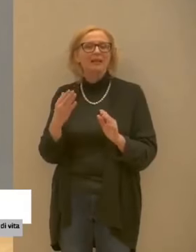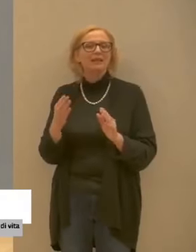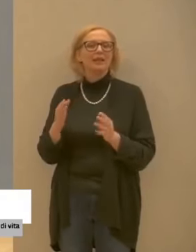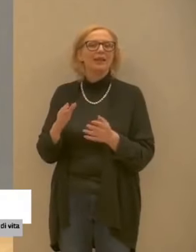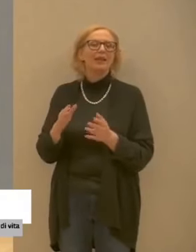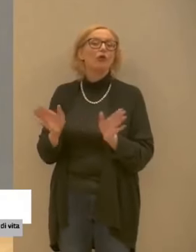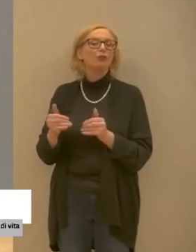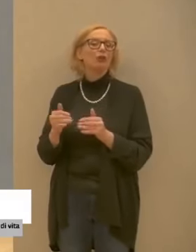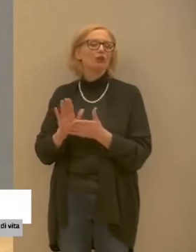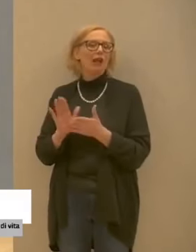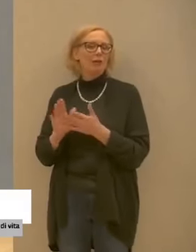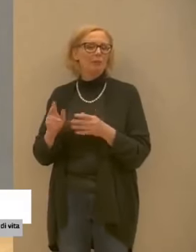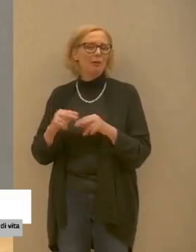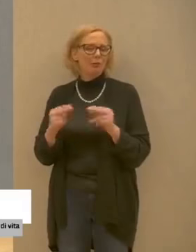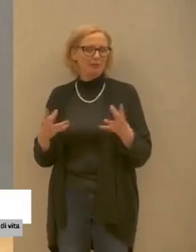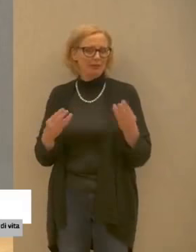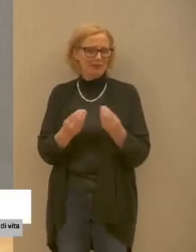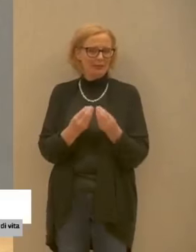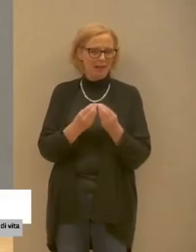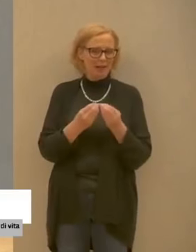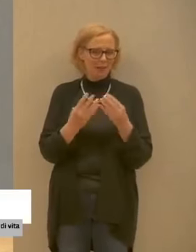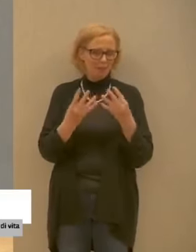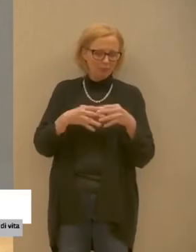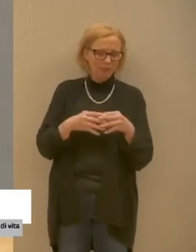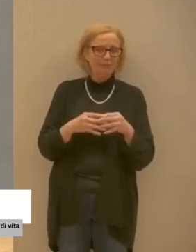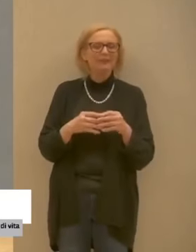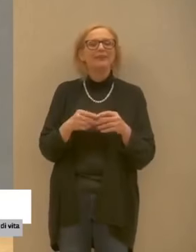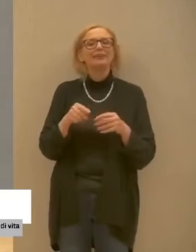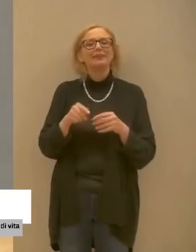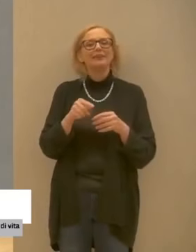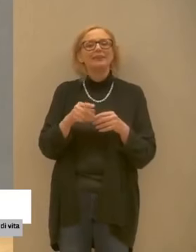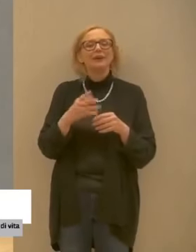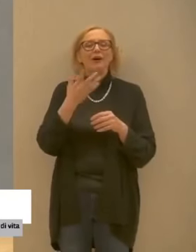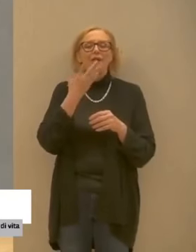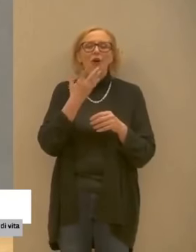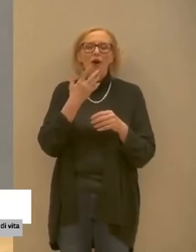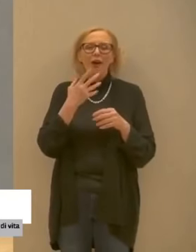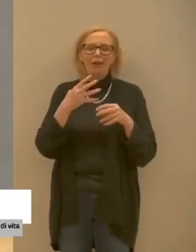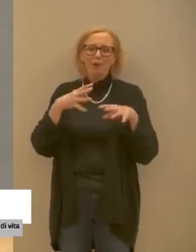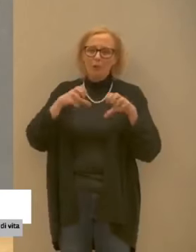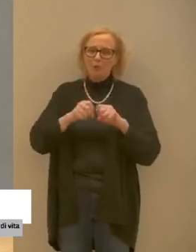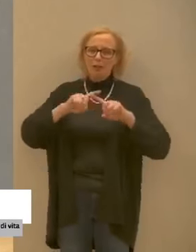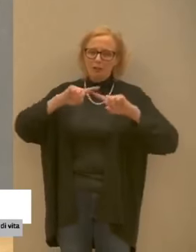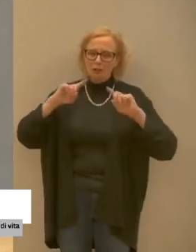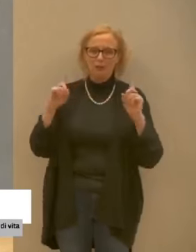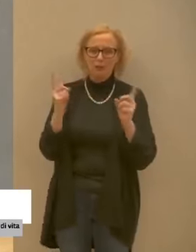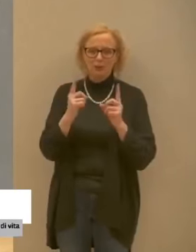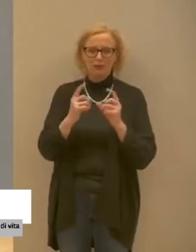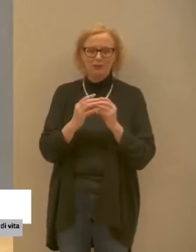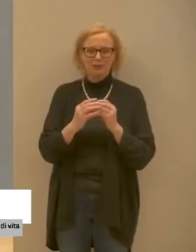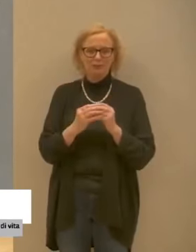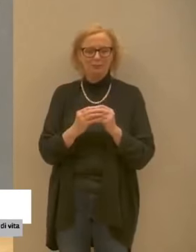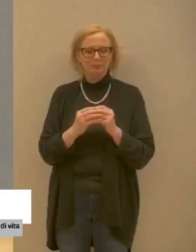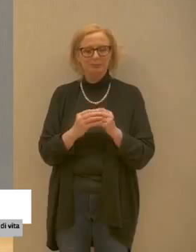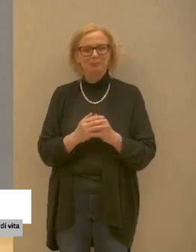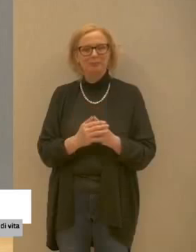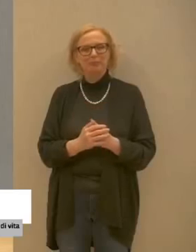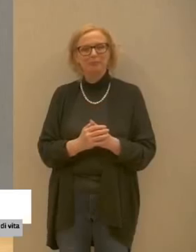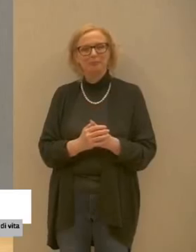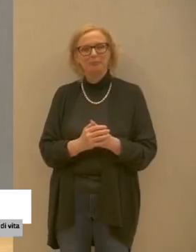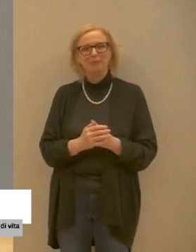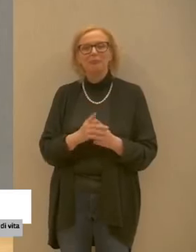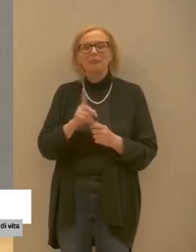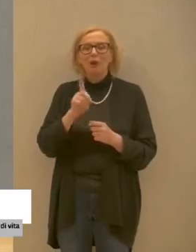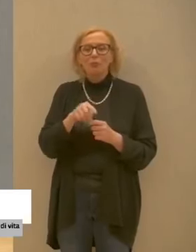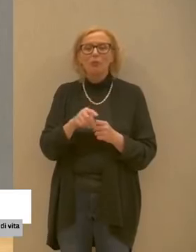prossimi giorni divulgheremo proprio all'interno di quello che è un impegno di tutti che ci vede protagonisti e anche i